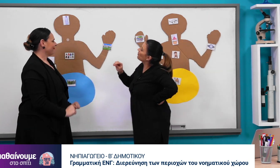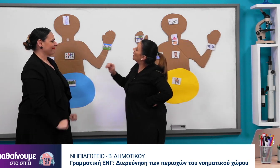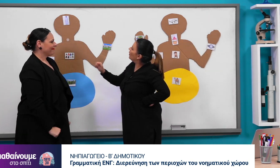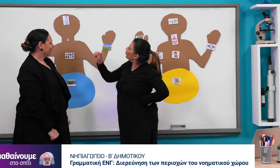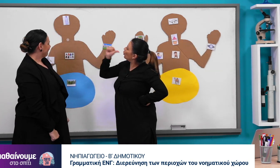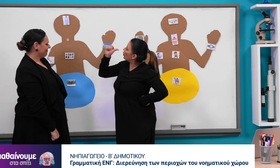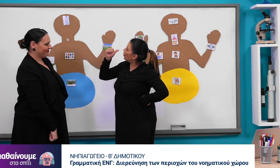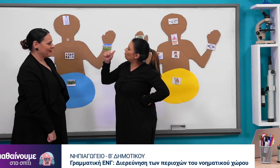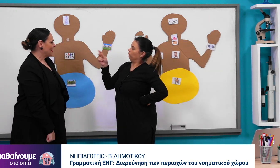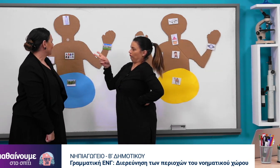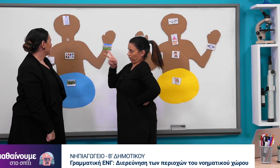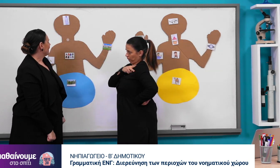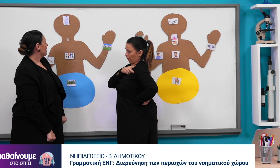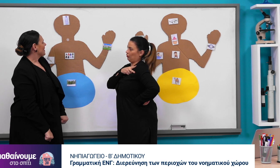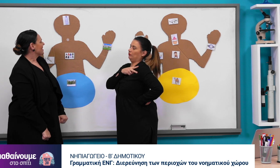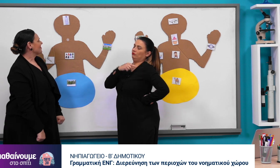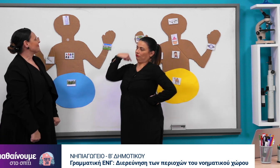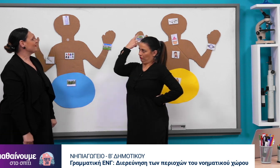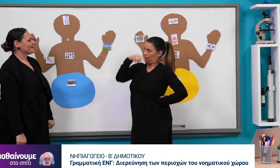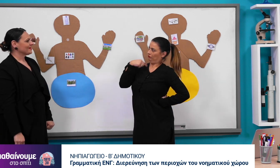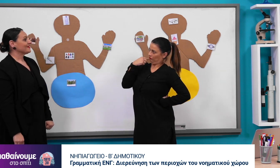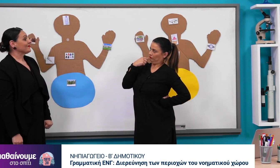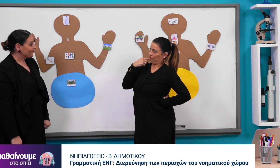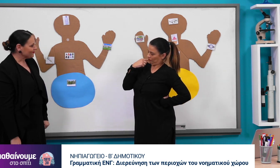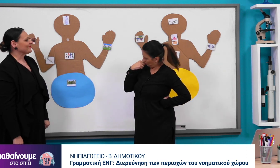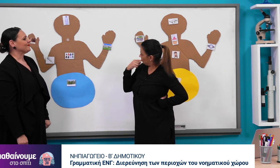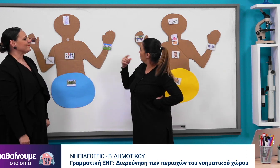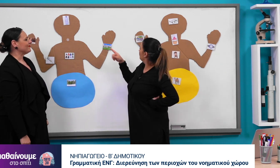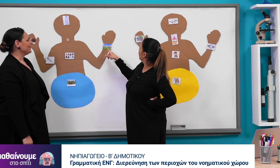Το νερό στο πρόσωπο, σωστά.